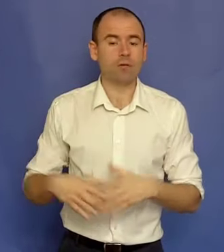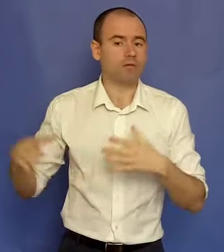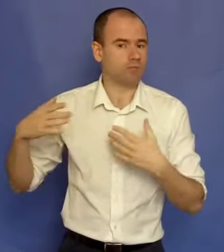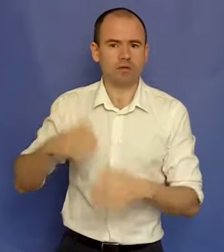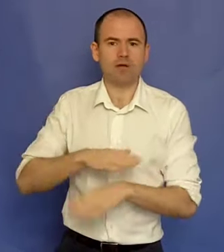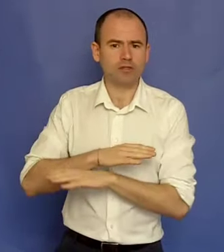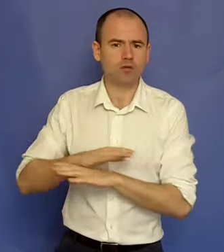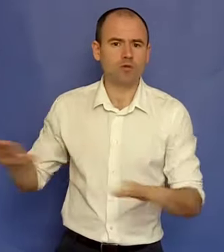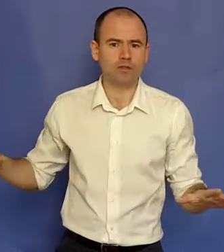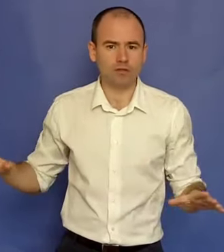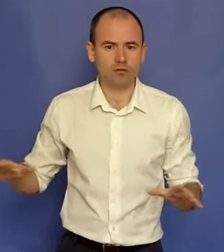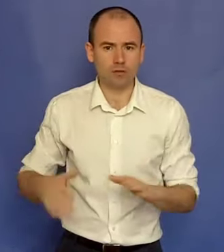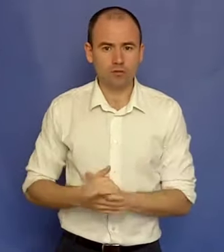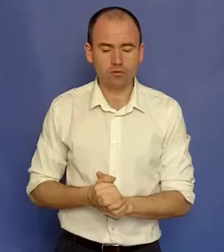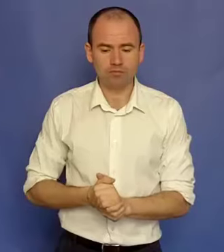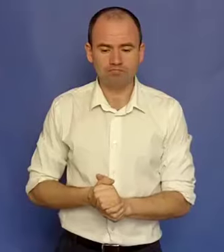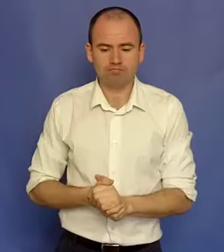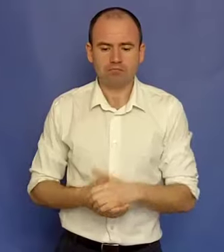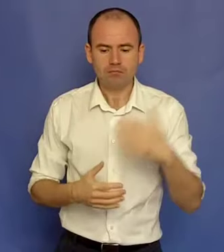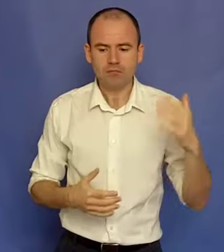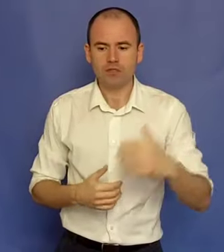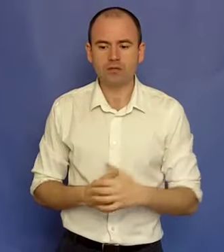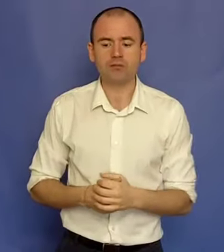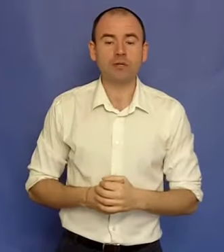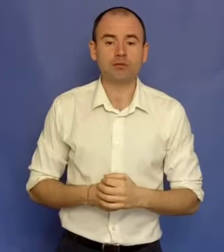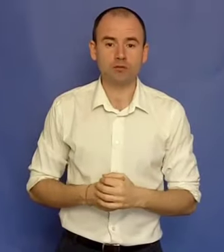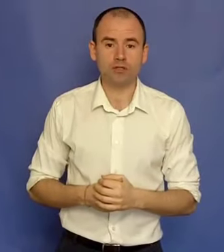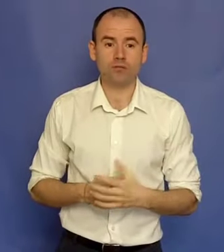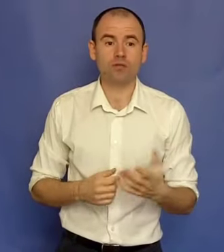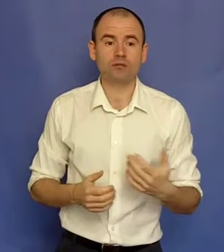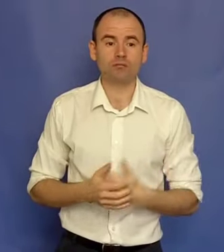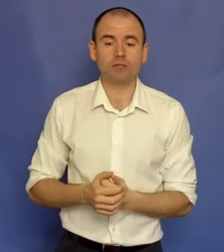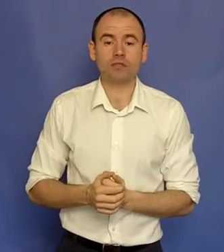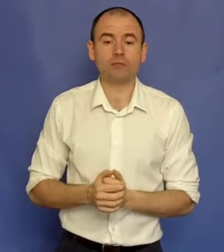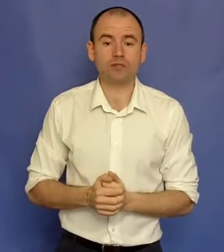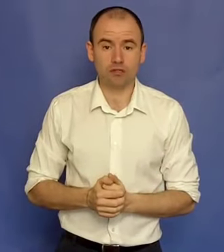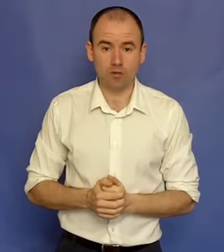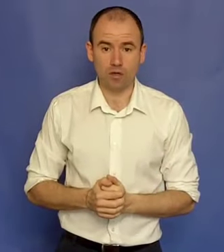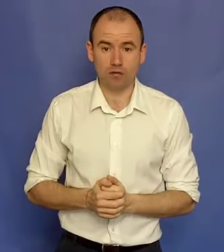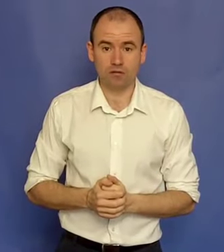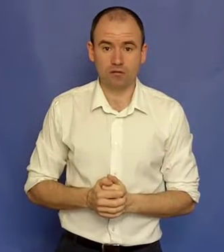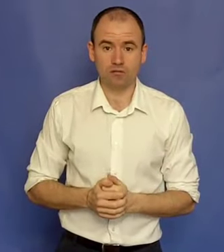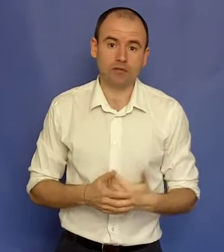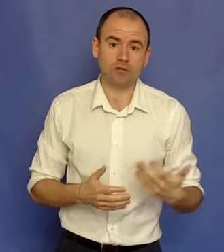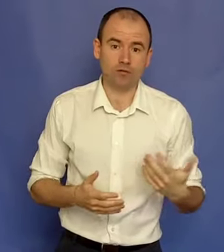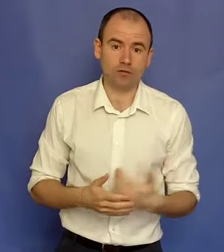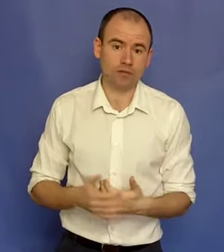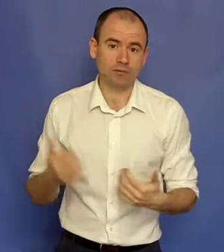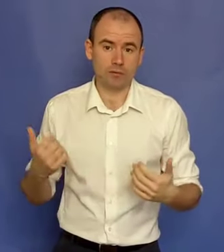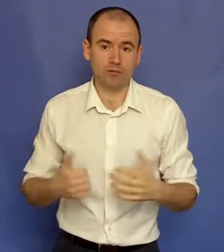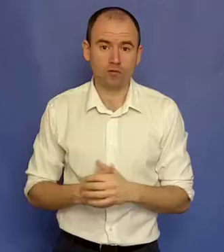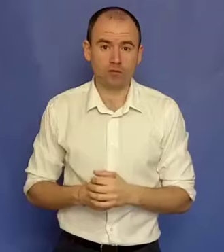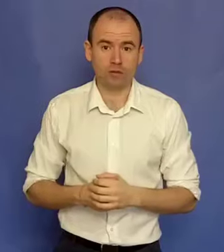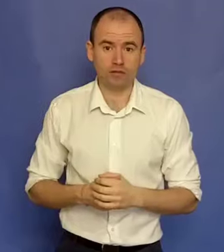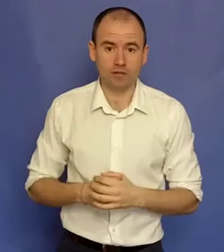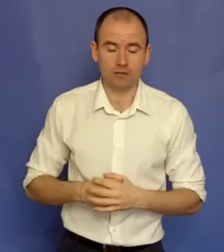numai am fost scuburetele tot trecutul și am vizit de la psihologie unde trebuia să plătesc școala. Fiind a doua facultate, primul am făcut semn la stat.